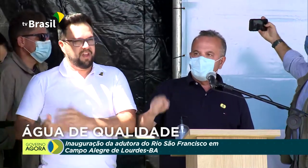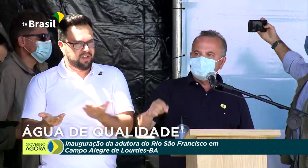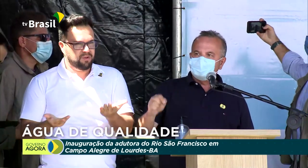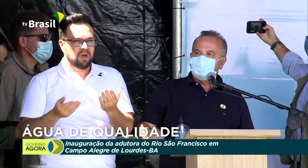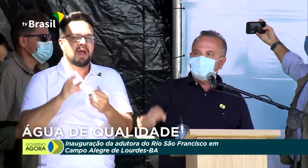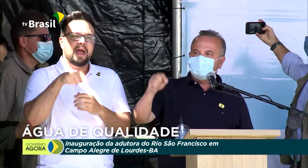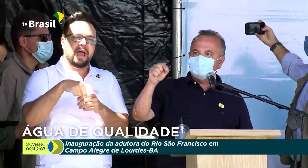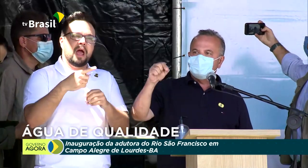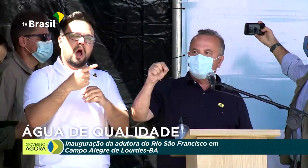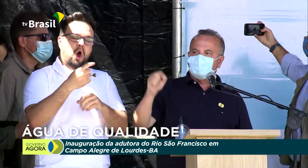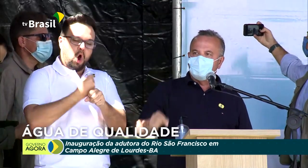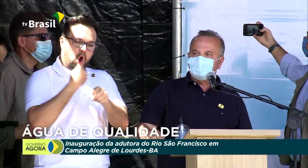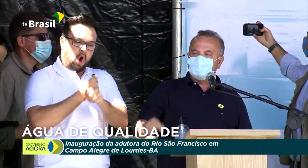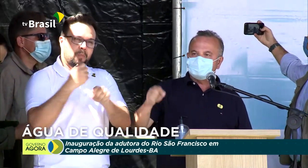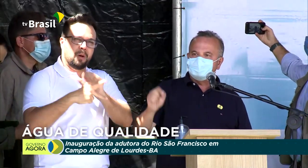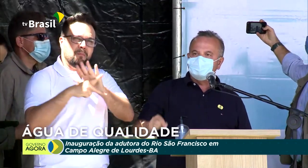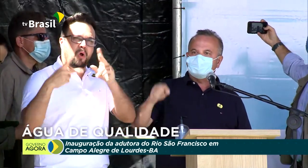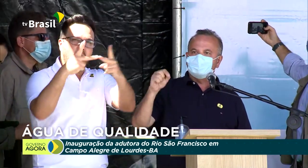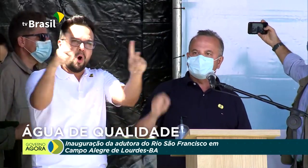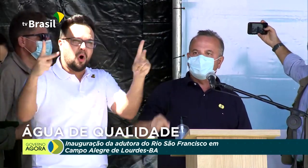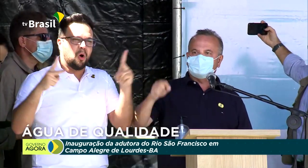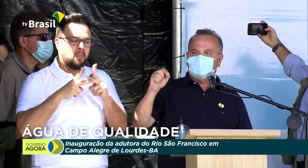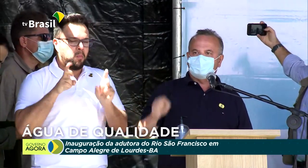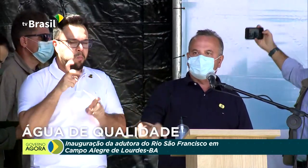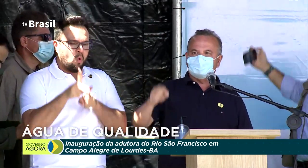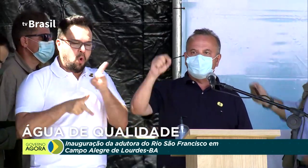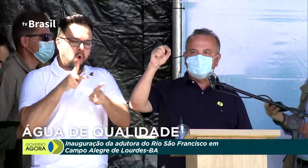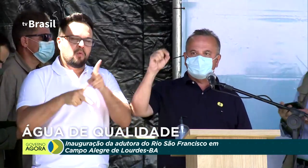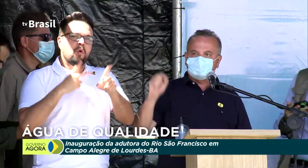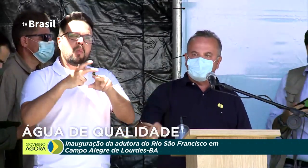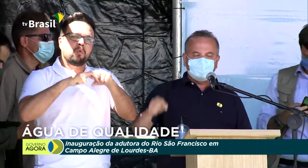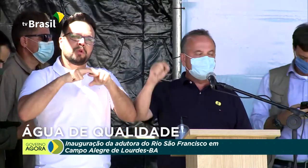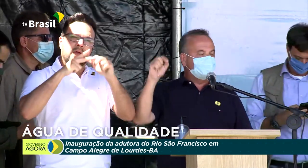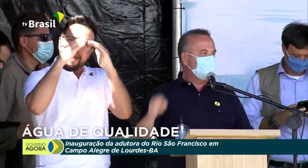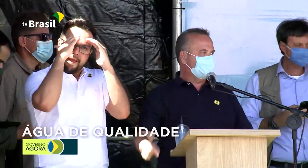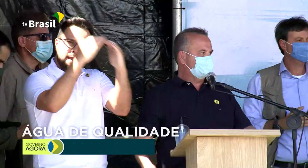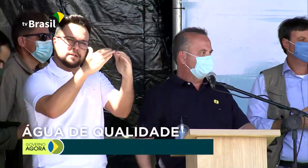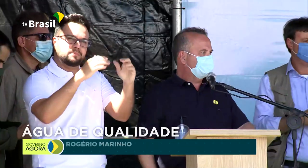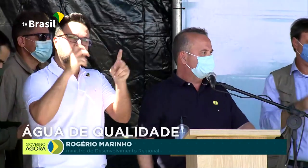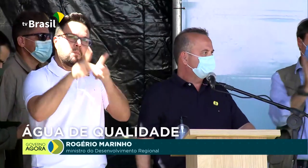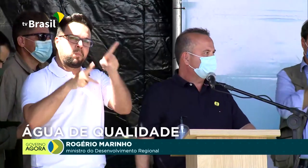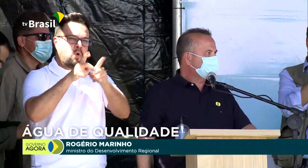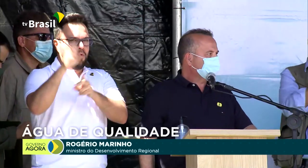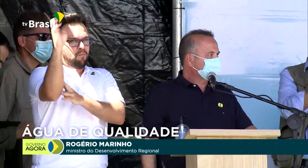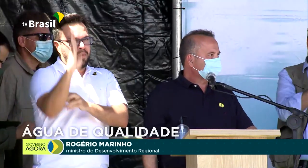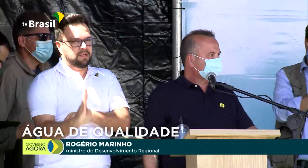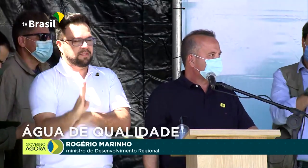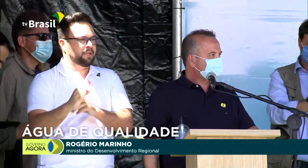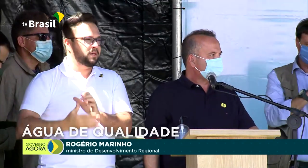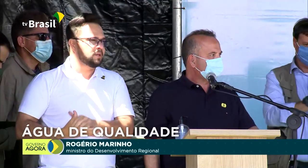são obras que pertencem ao povo e assim estão sendo tratadas em respeito ao povo brasileiro.